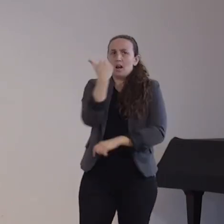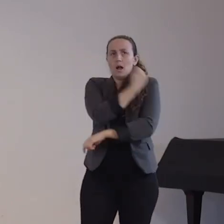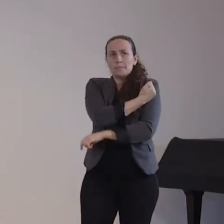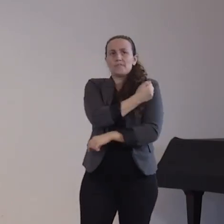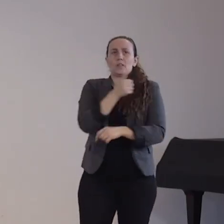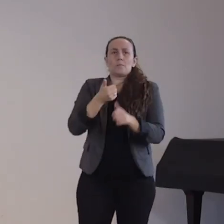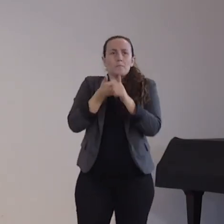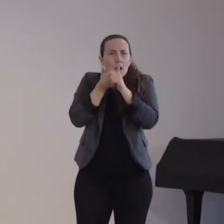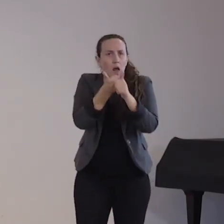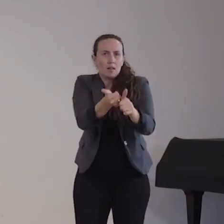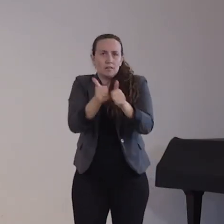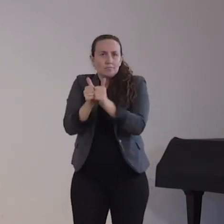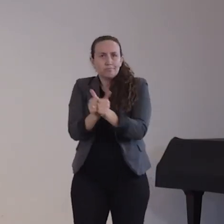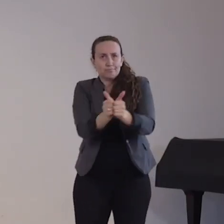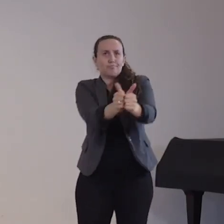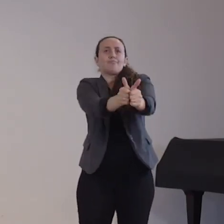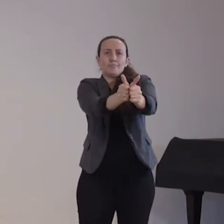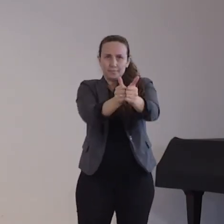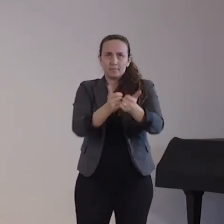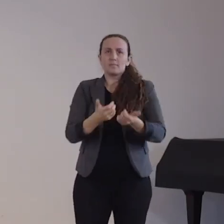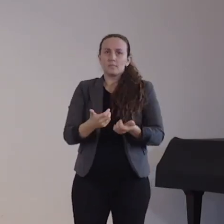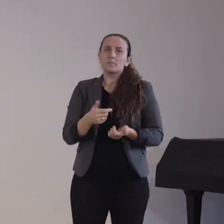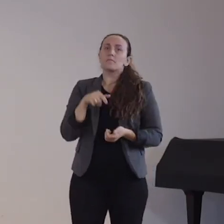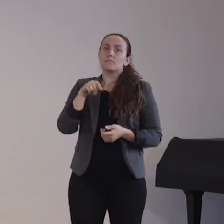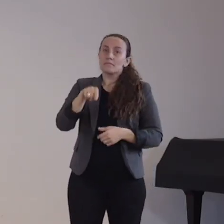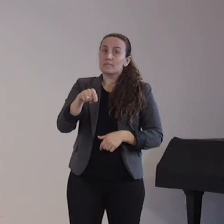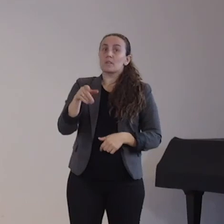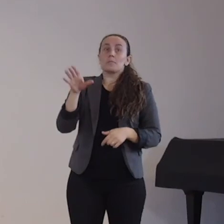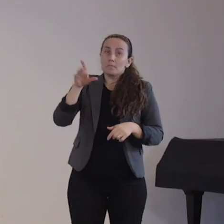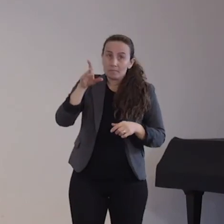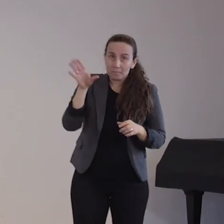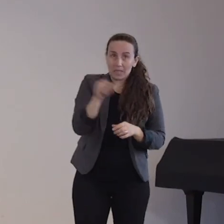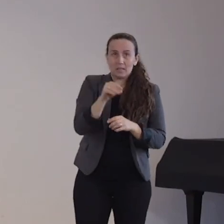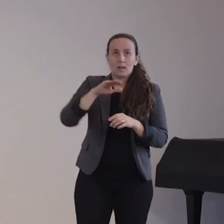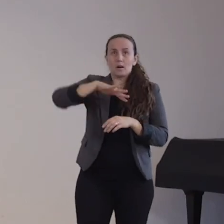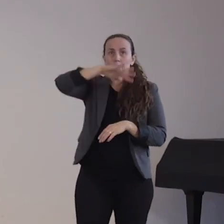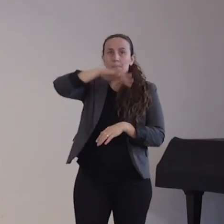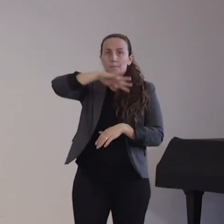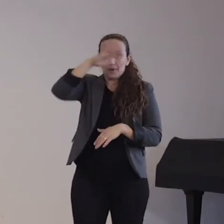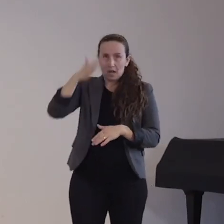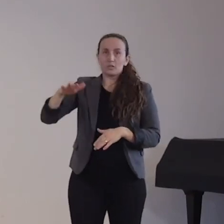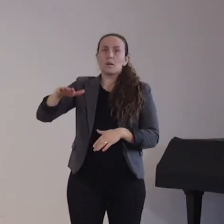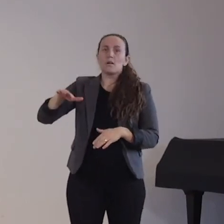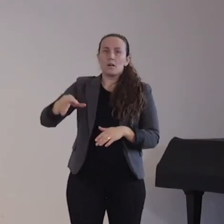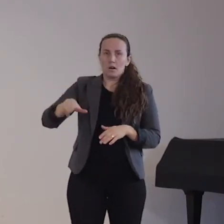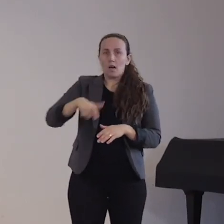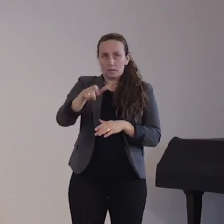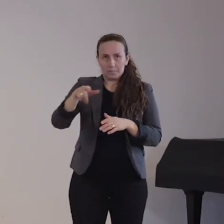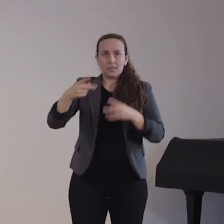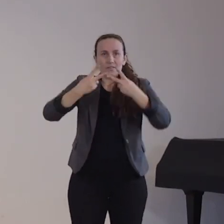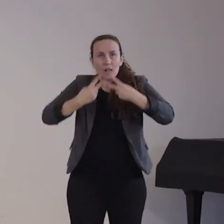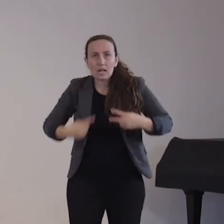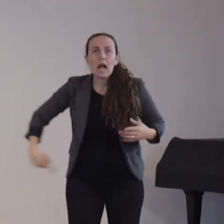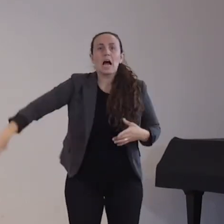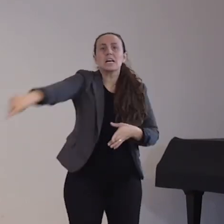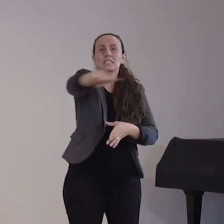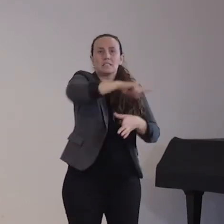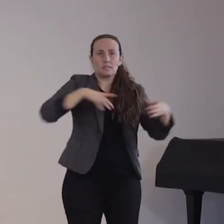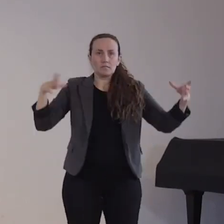dem Rhein-Spergischen Kreis. Das heißt, der Rhein-Spergische Kreis hat die Hygieneregeln, die aufgestellt worden sind, geprüft